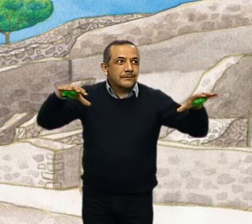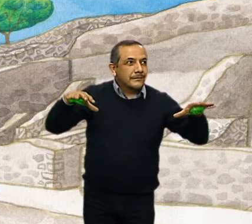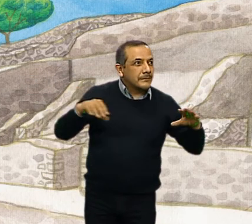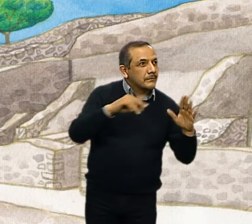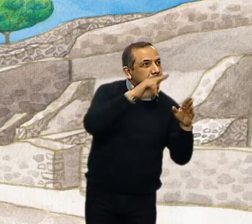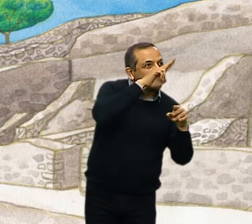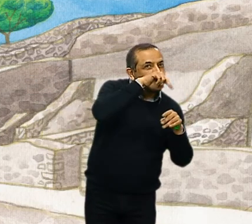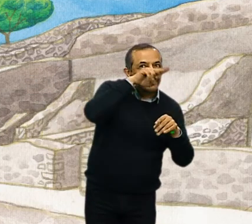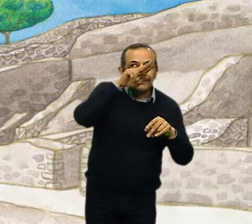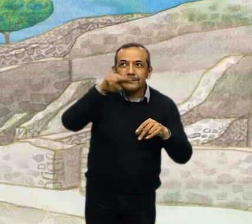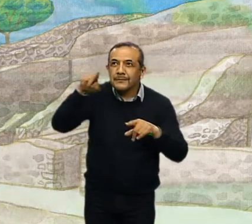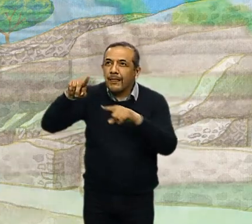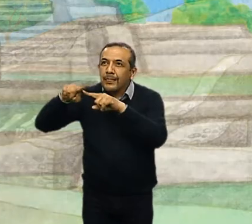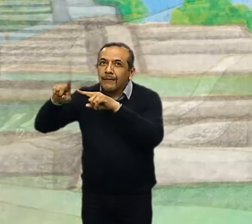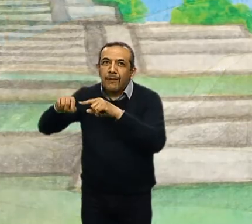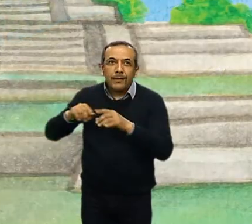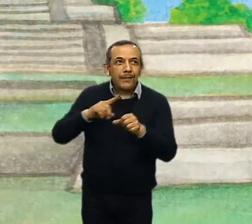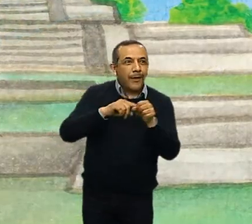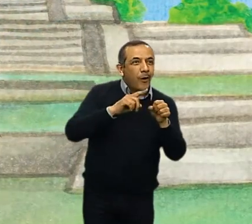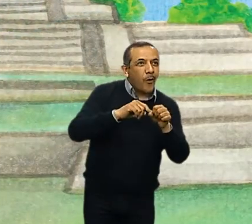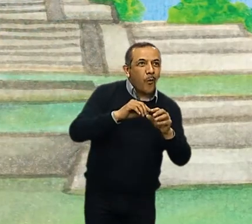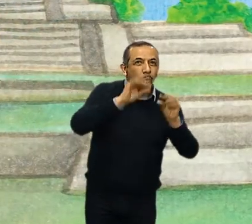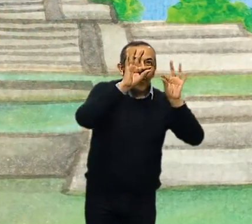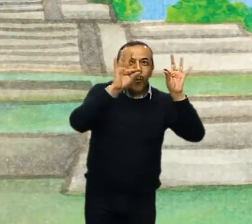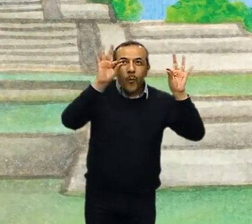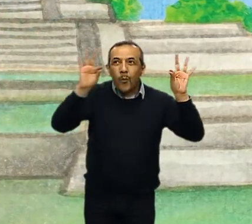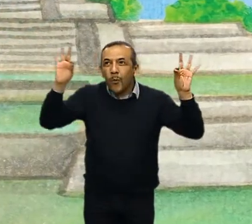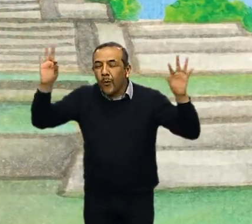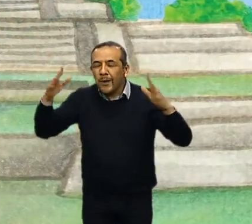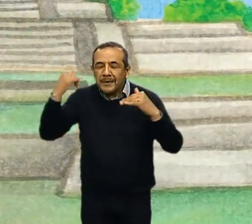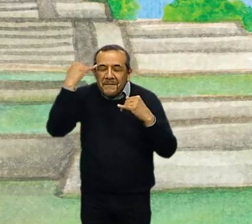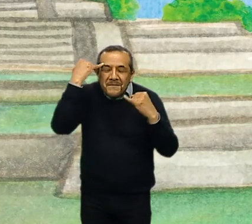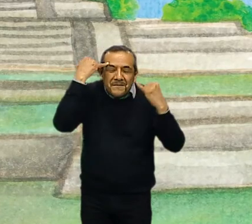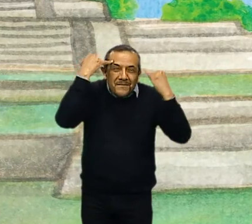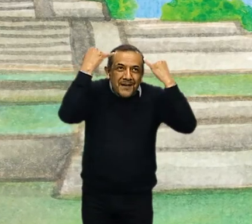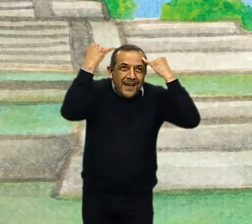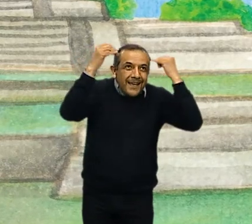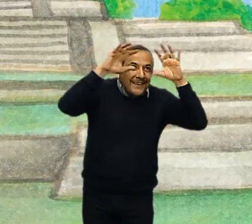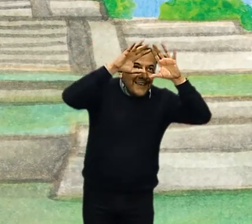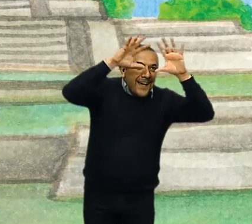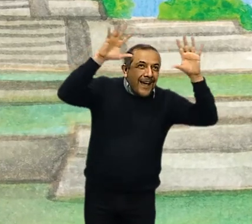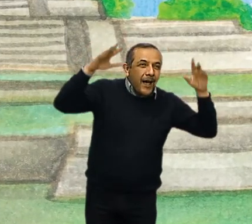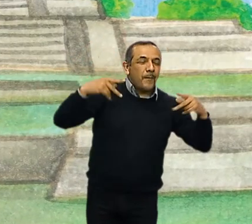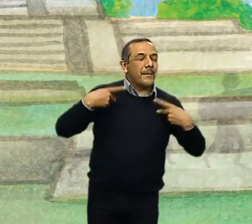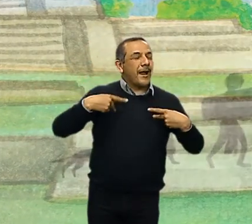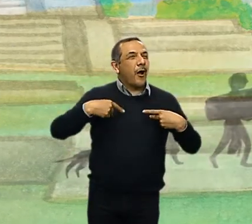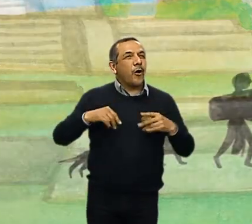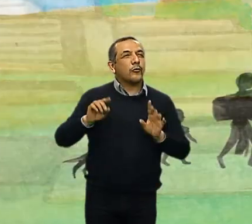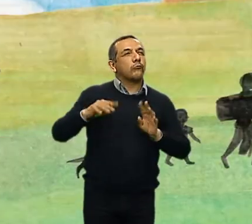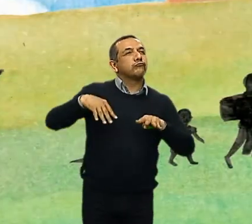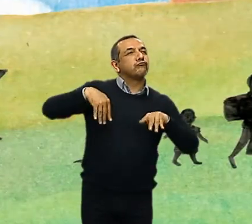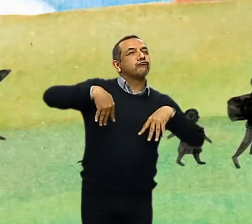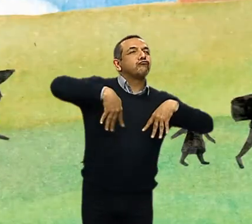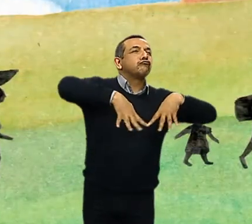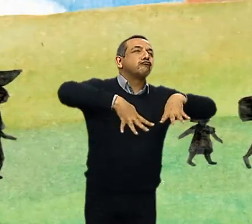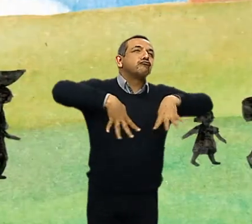de diferentes colores, adornos. Imagina a nuestra gente caminando en la plaza, en los juegos de